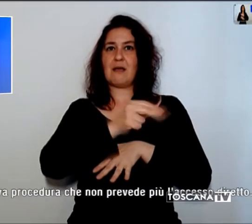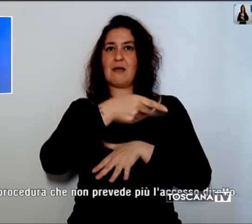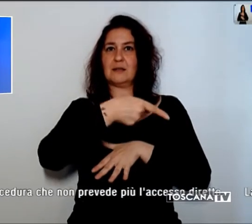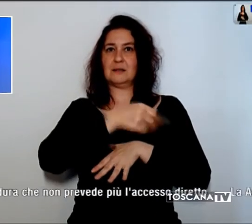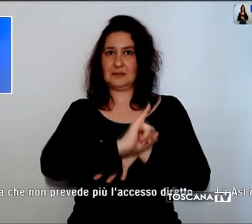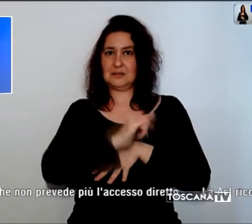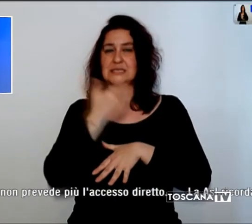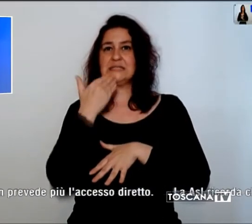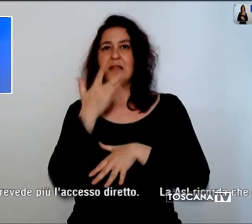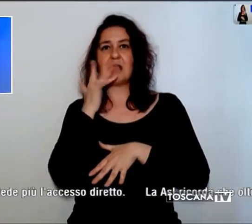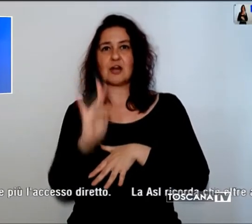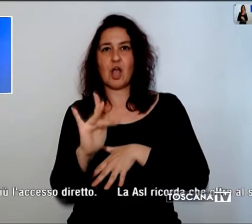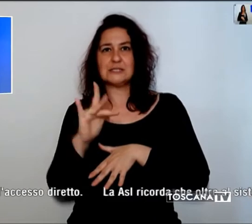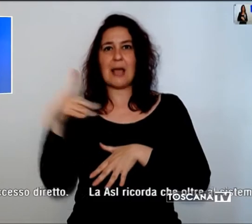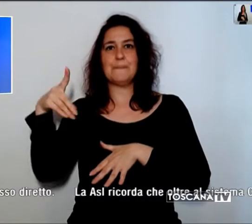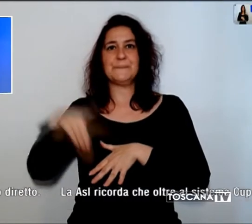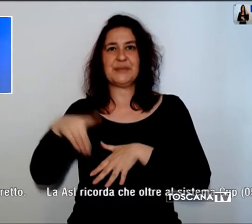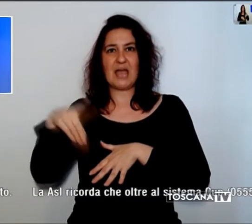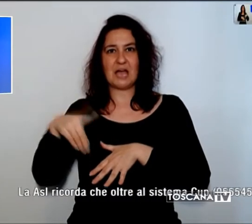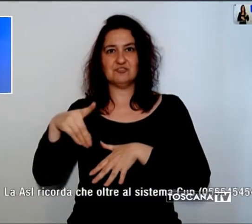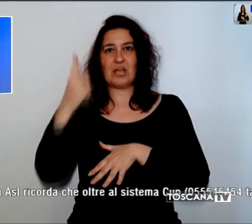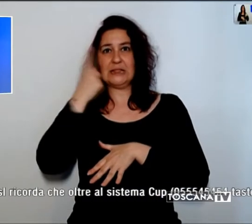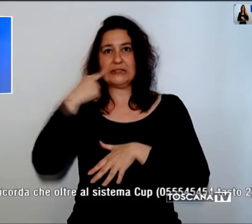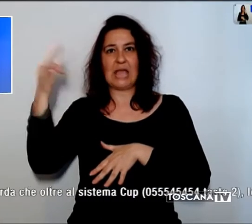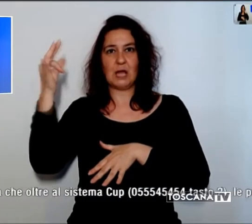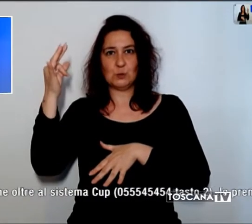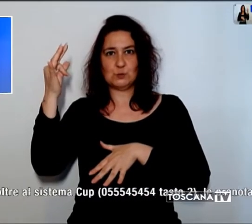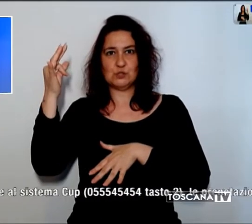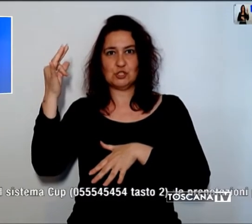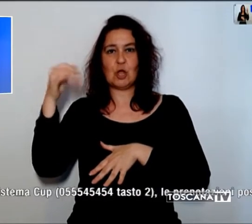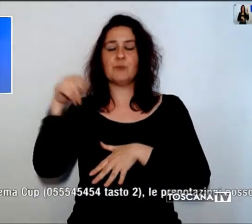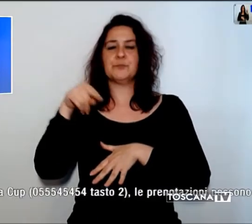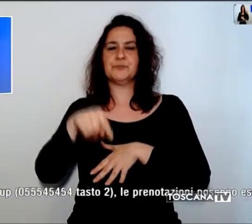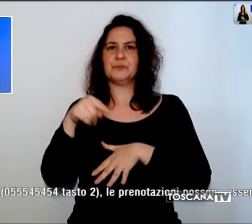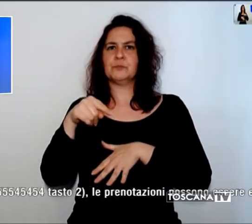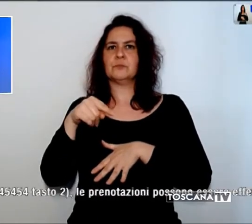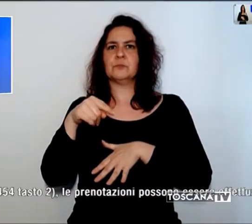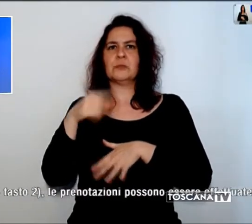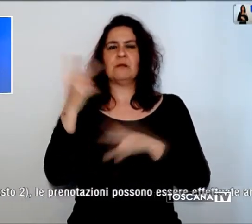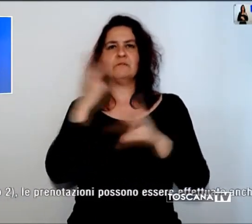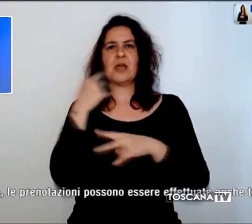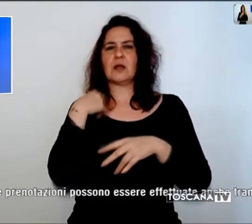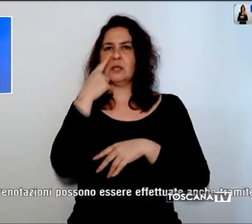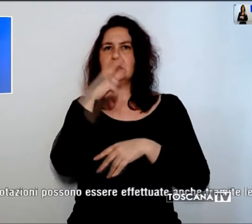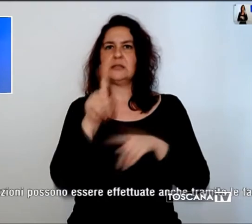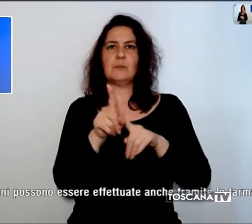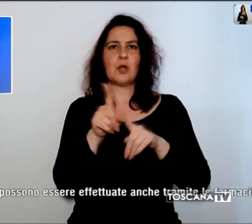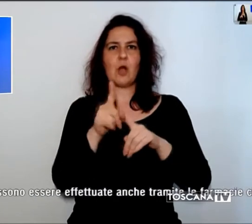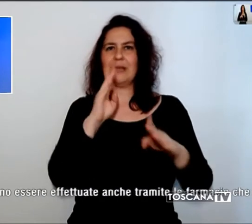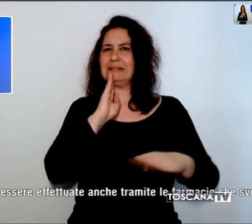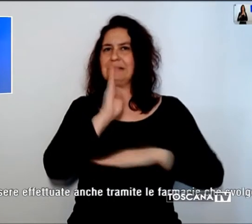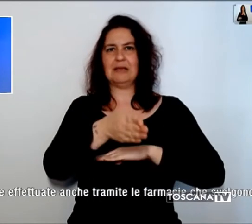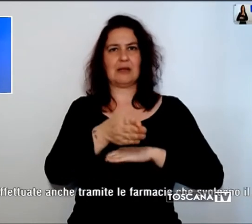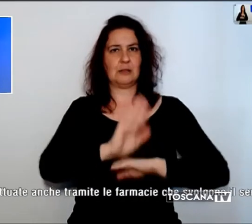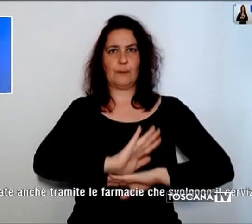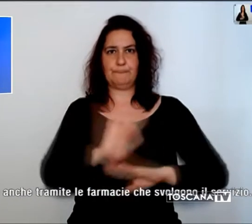e D'Annunzio la nuova procedura che non prevede più l'accesso diretto. La ASL ricorda che oltre al